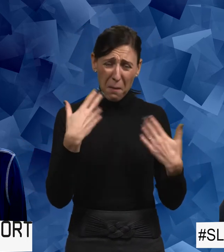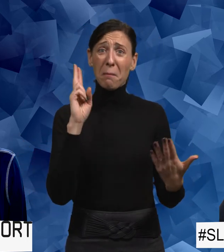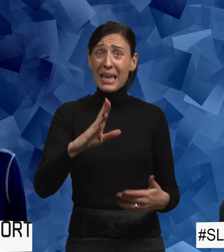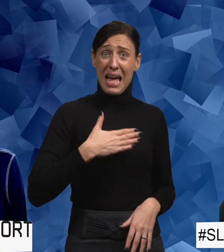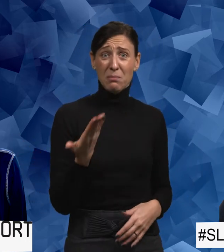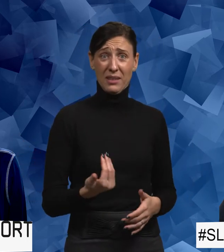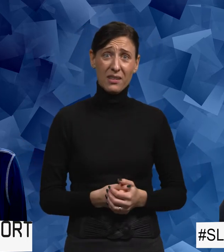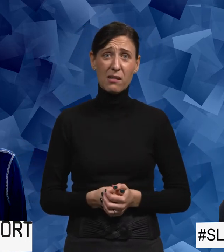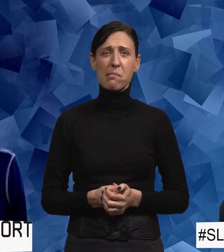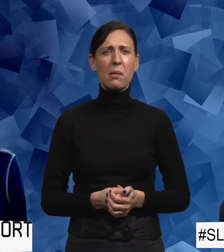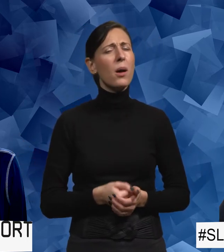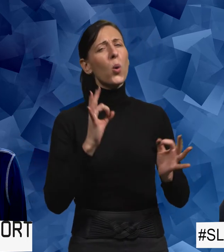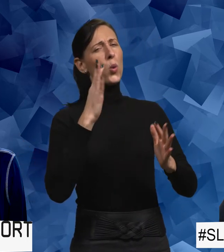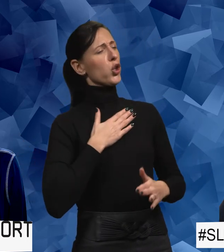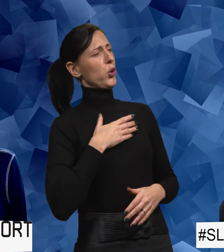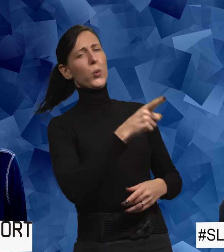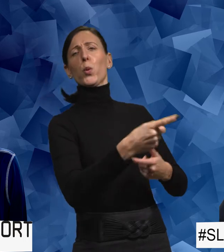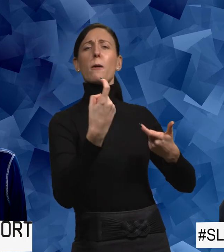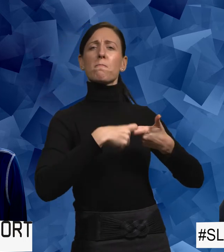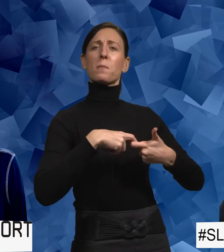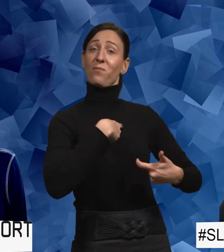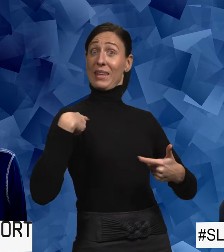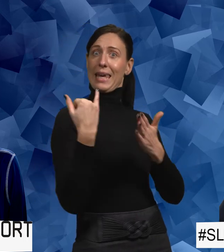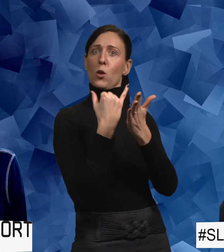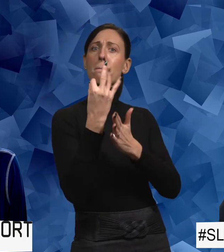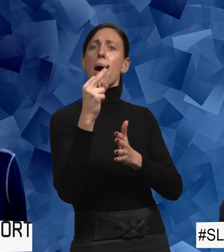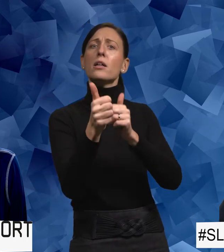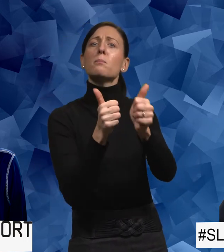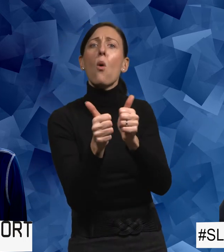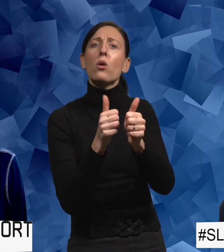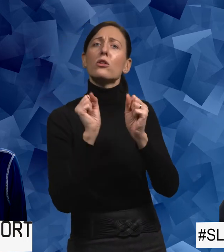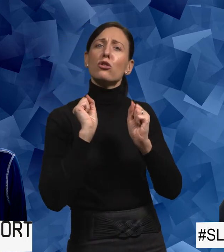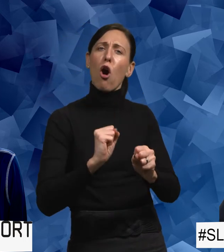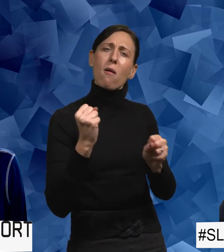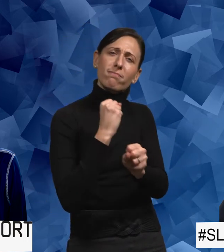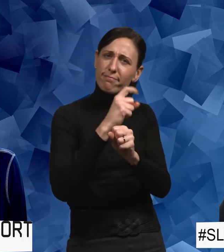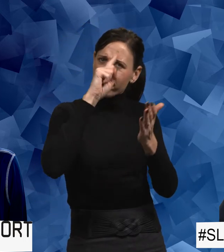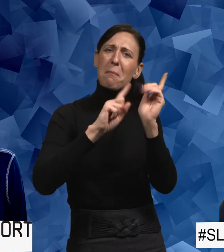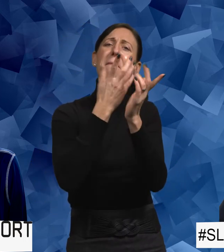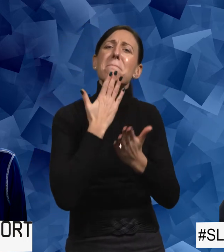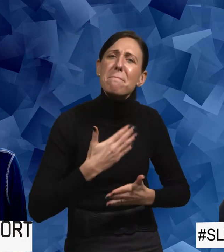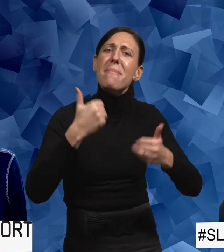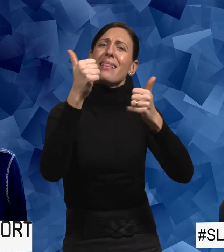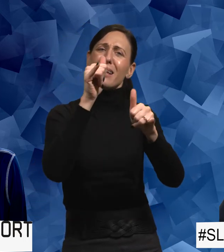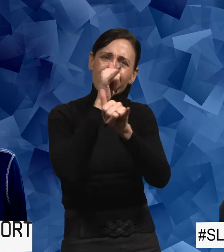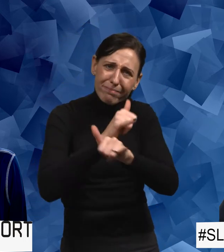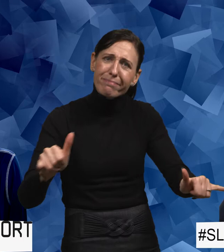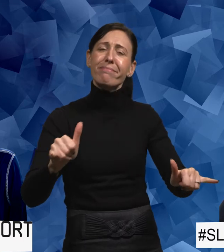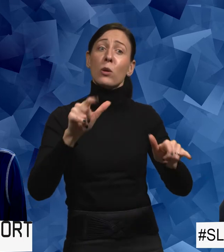var helt hemskt. Hur tycker du att vi inom parasporten ska arbeta för att bli bättre på att förebygga och